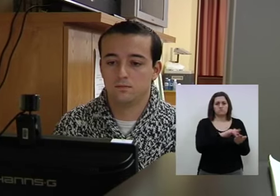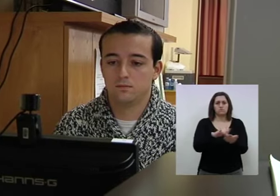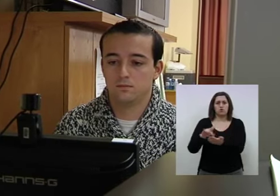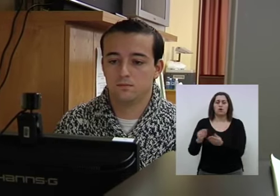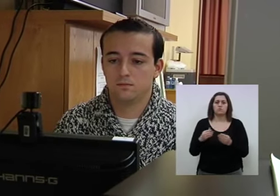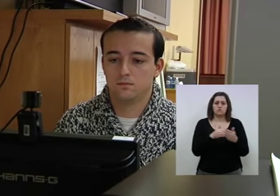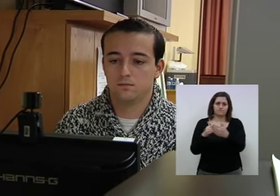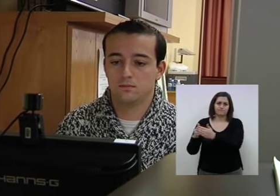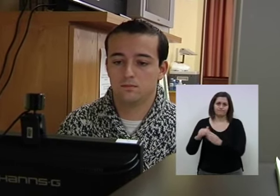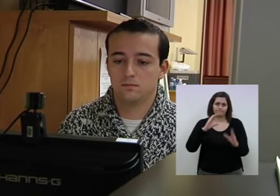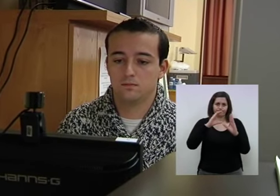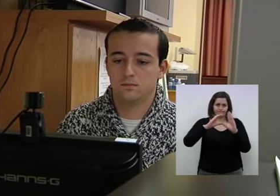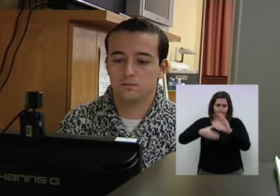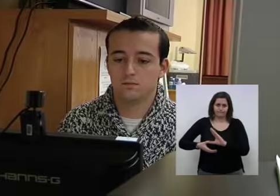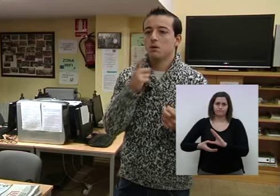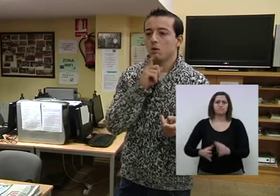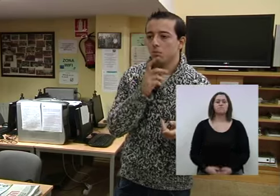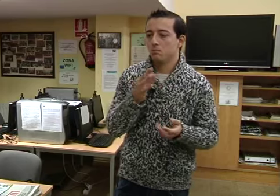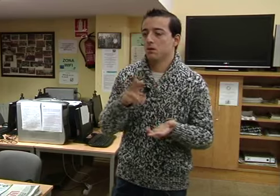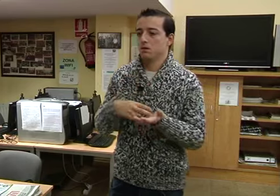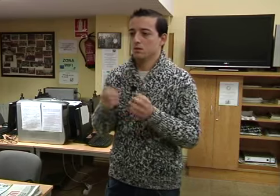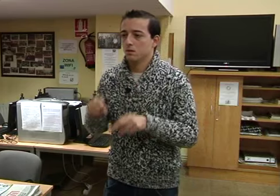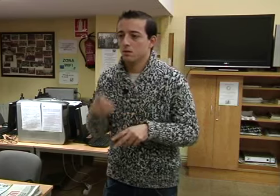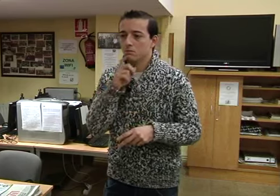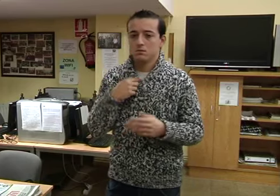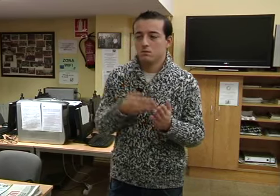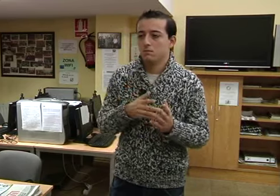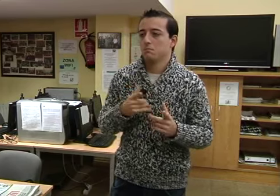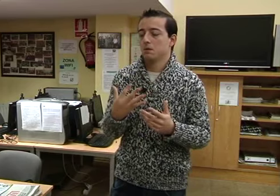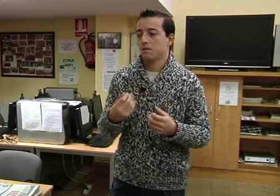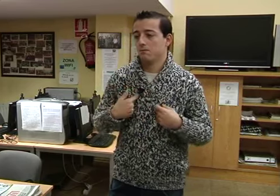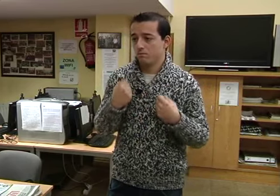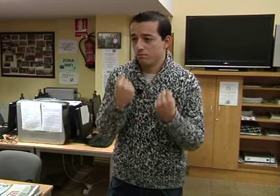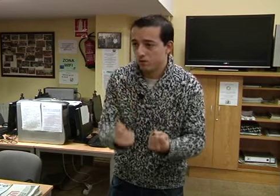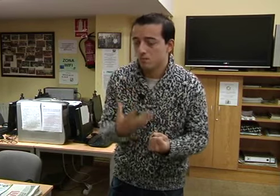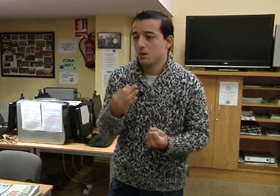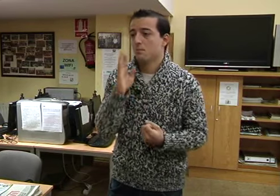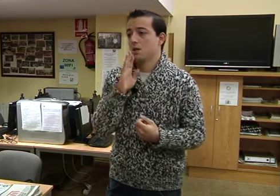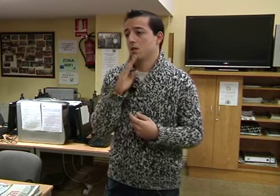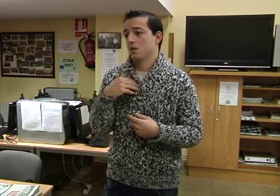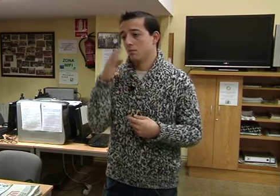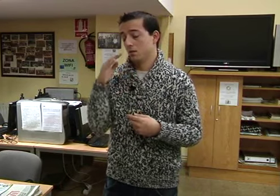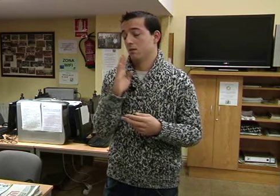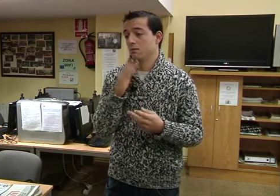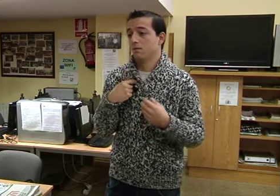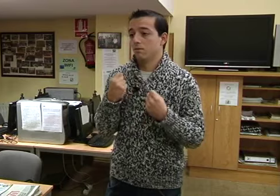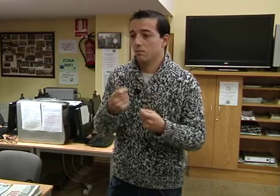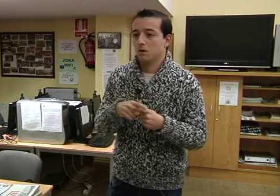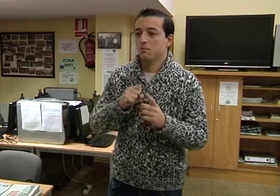importantes trabas para comunicarse. Hubo muchos inconvenientes porque no tenía intérprete, tenía que esforzarme, gracias también a mis